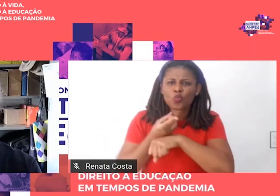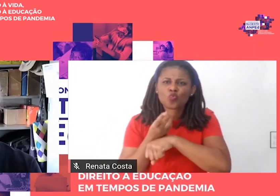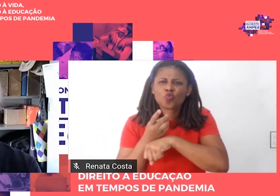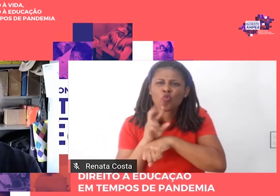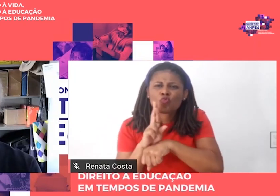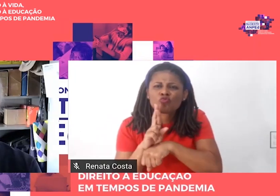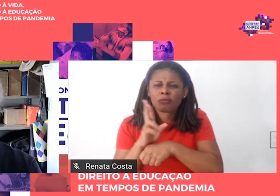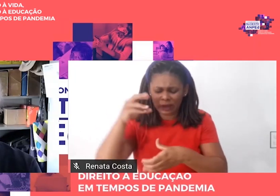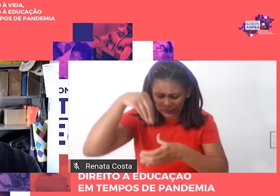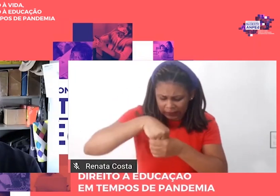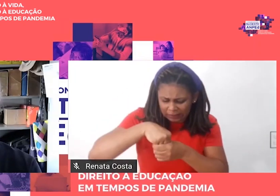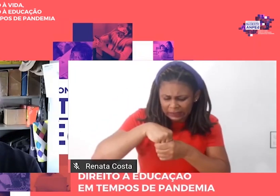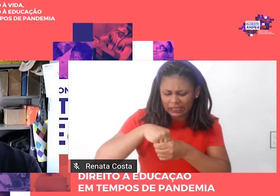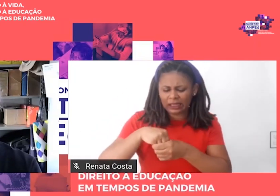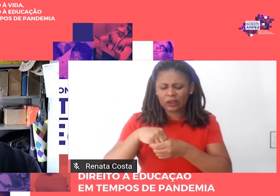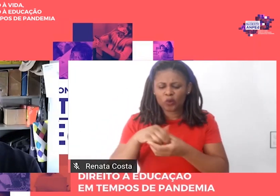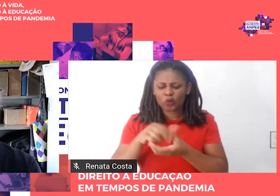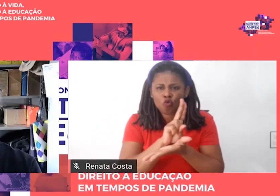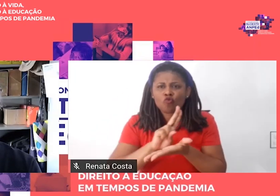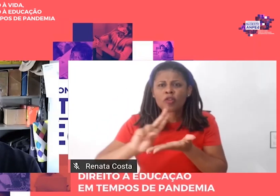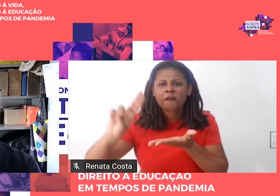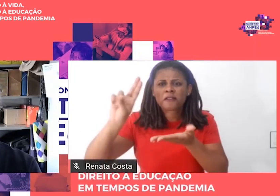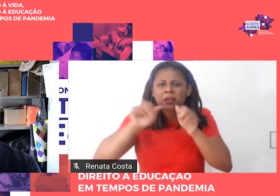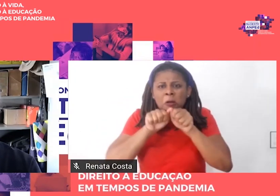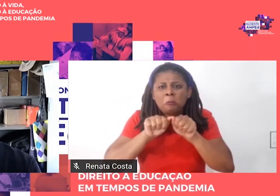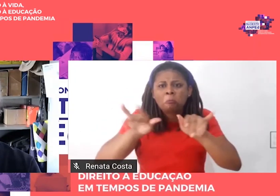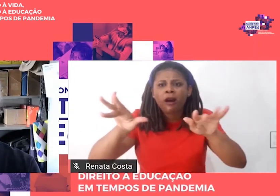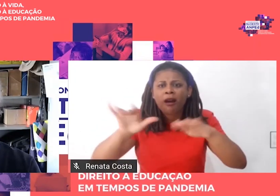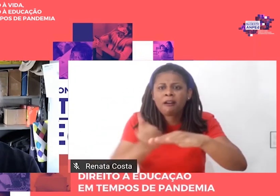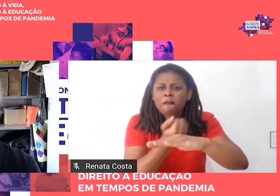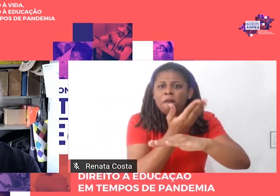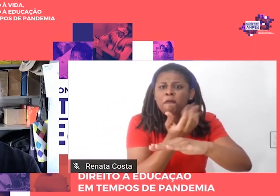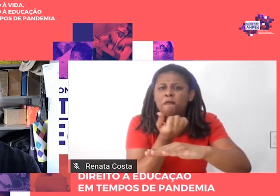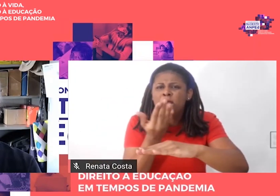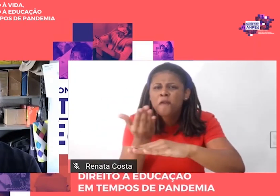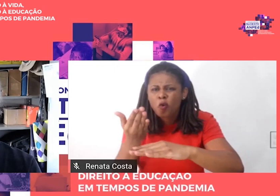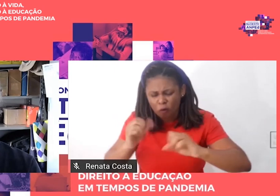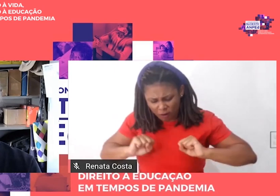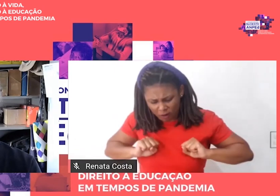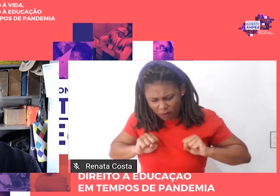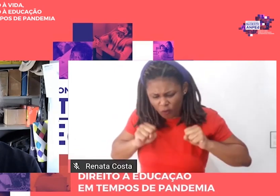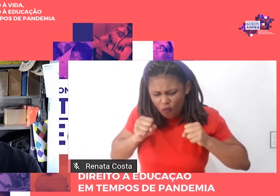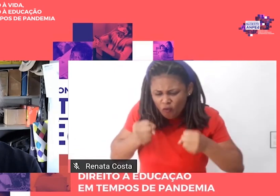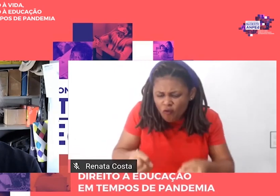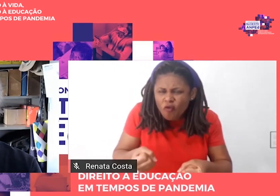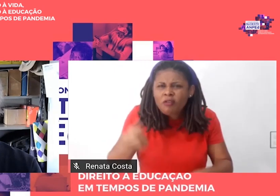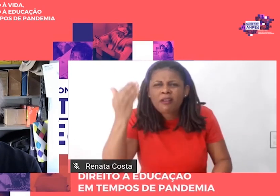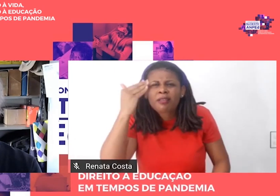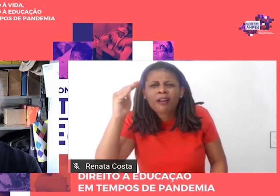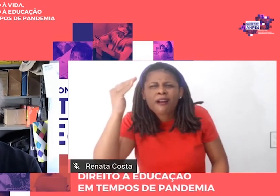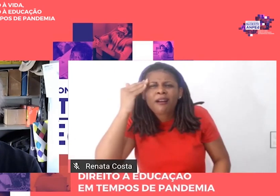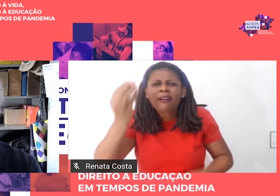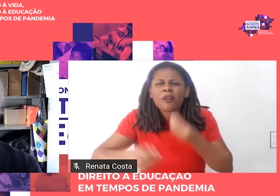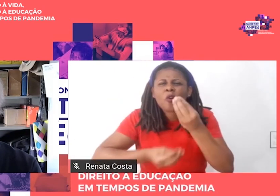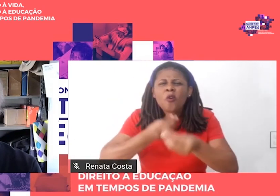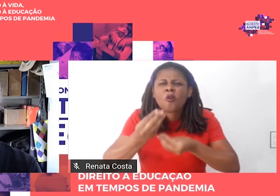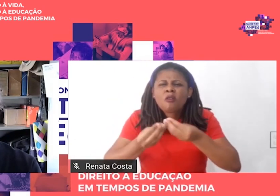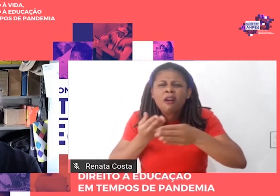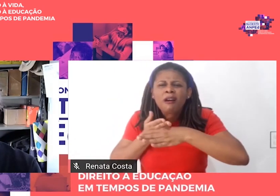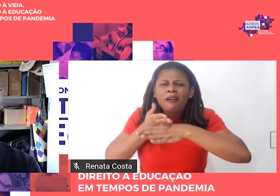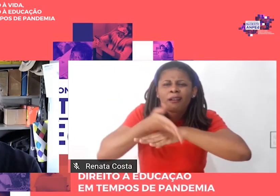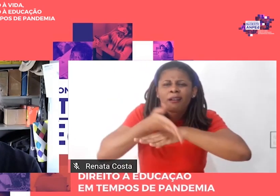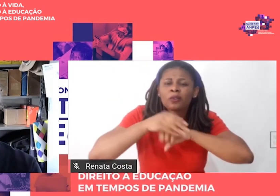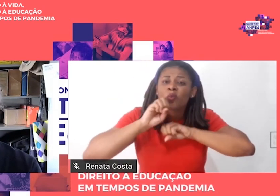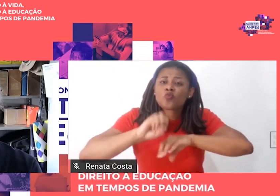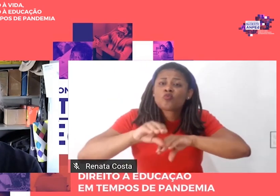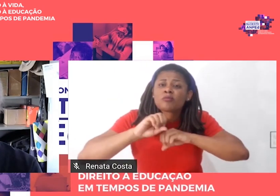atraindo-os de fora dela, empenhados todos em compreender a inserção da educação no processo global